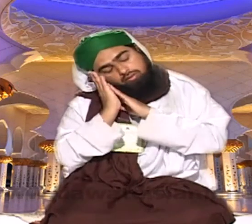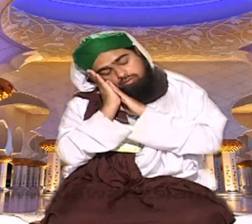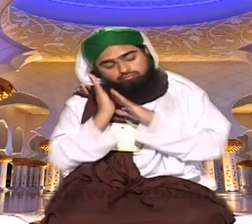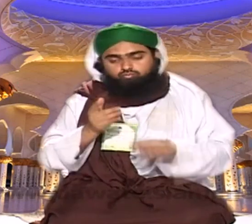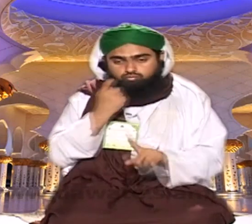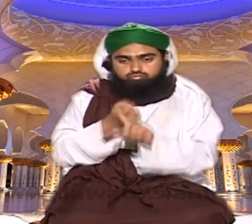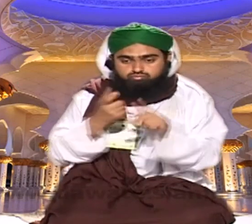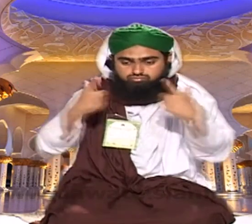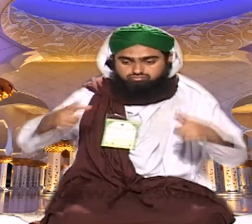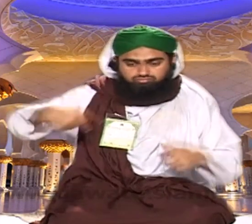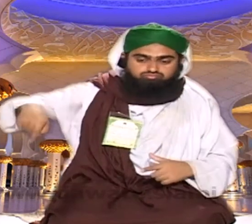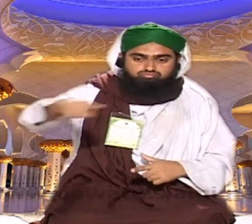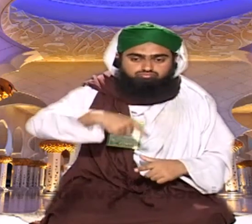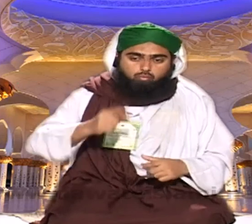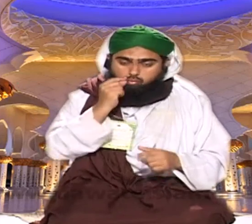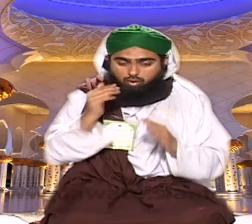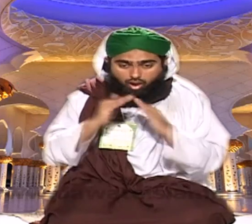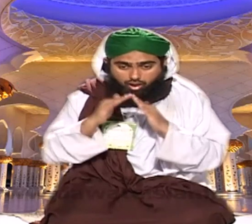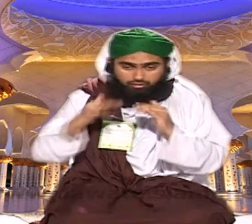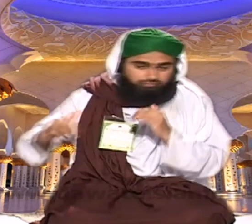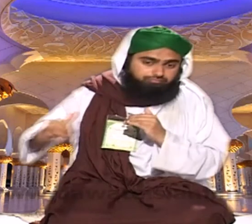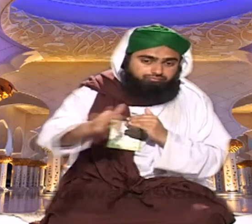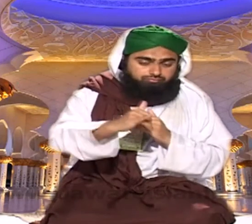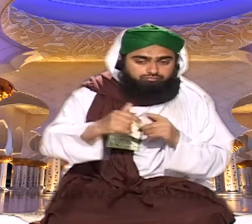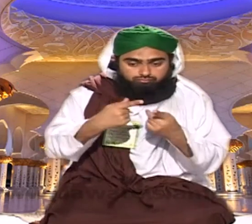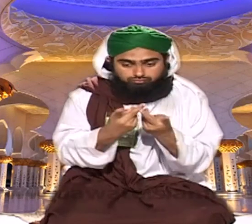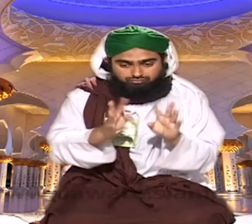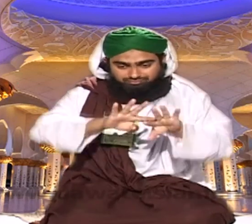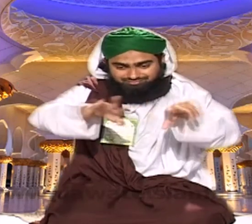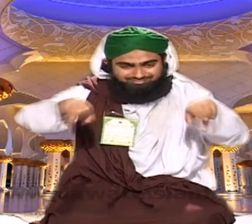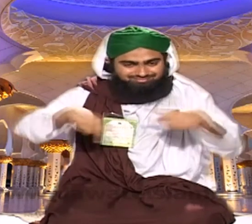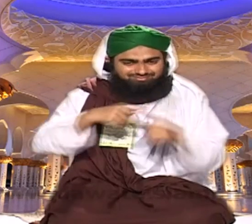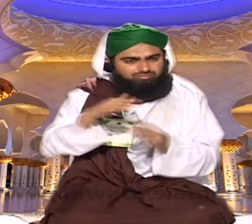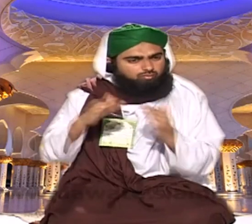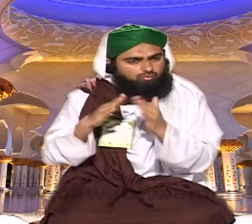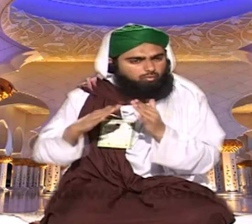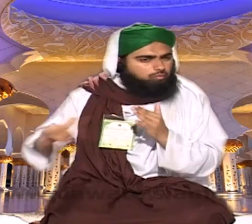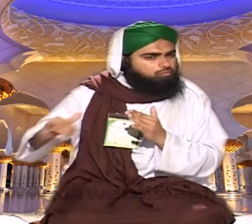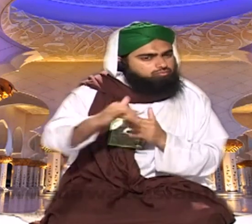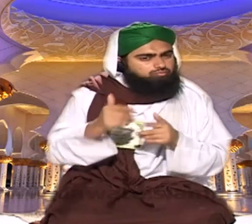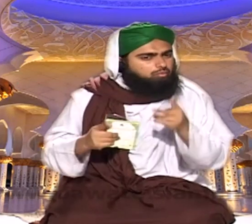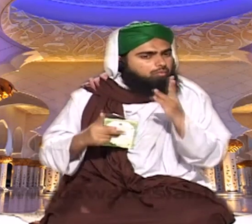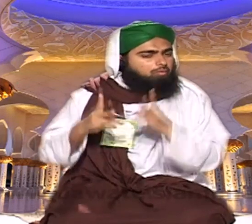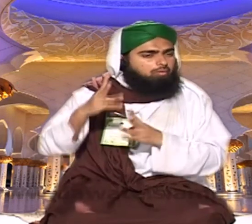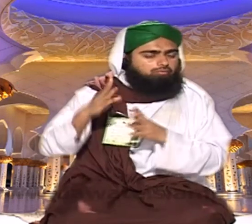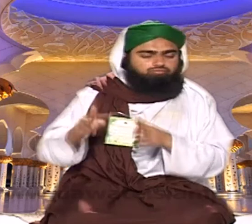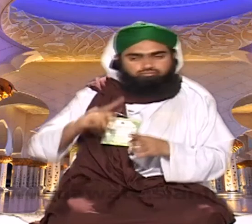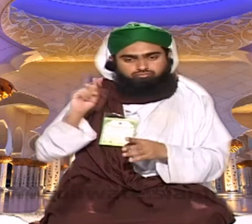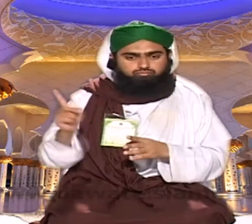انہیں بندے مر گئے اسی مہدے میں آگراتاچ کلونی بیار کلونی کلری یہ ہنی بندے لی سب قریب علاقے یعنی